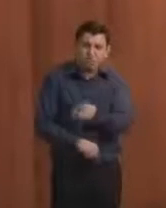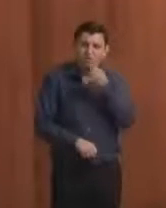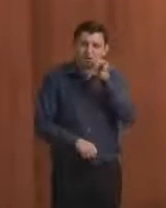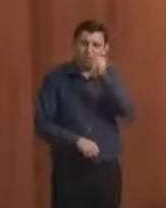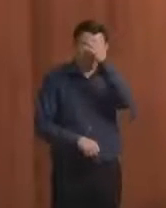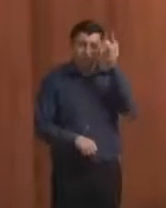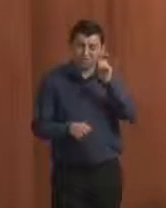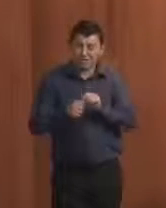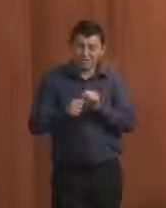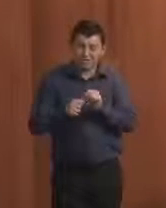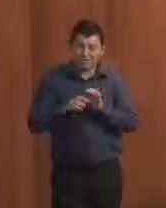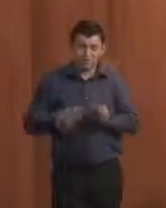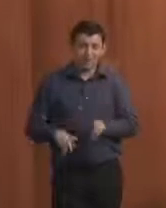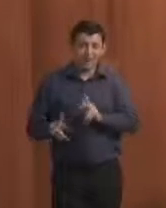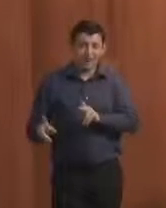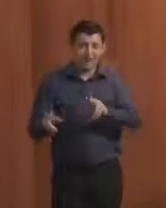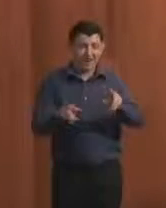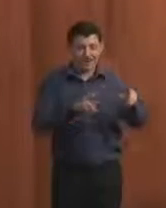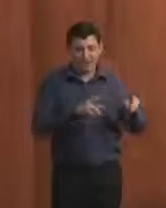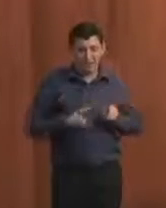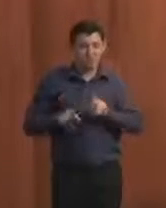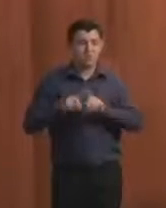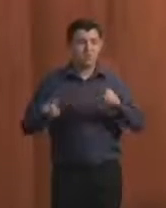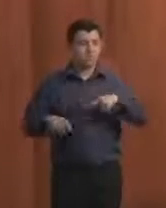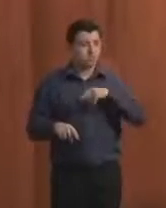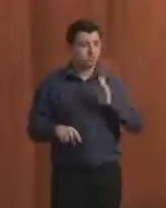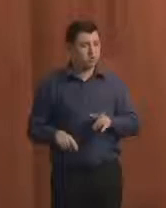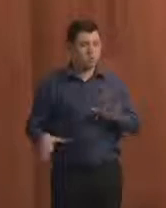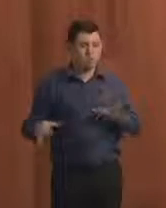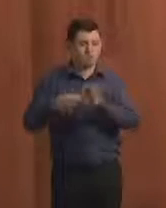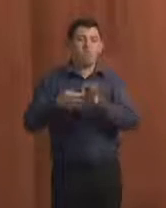A gente precisa se articular para um movimento total.